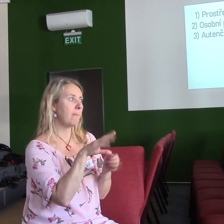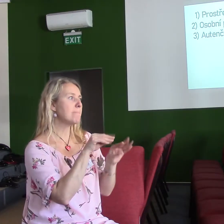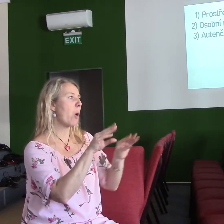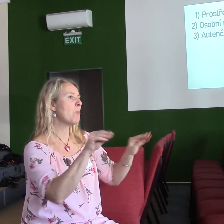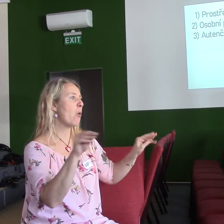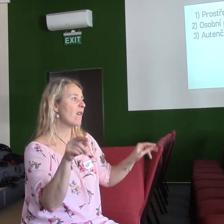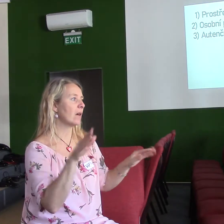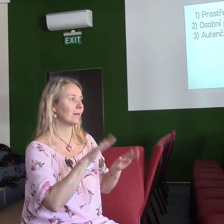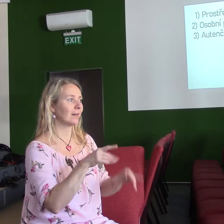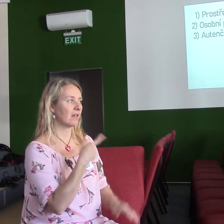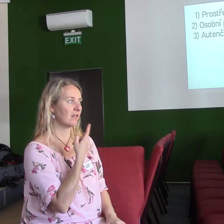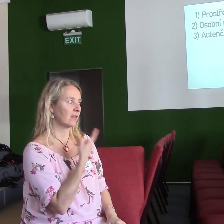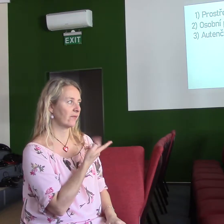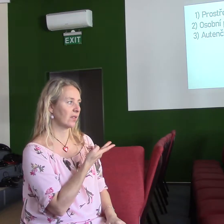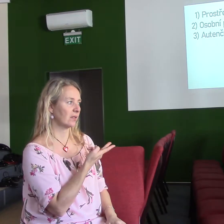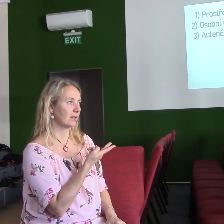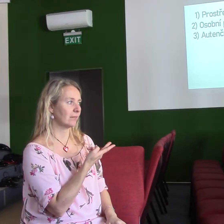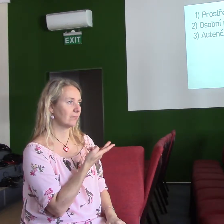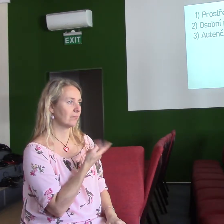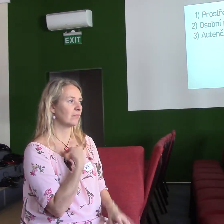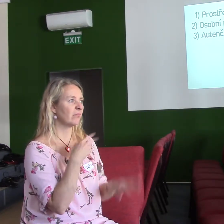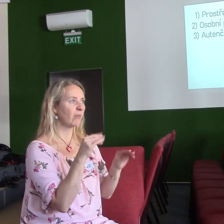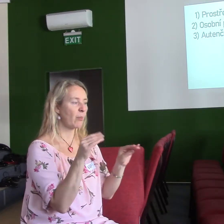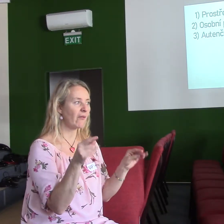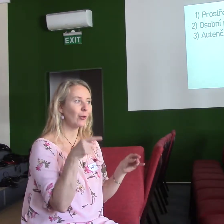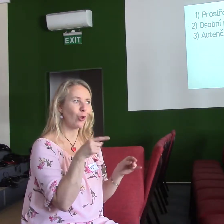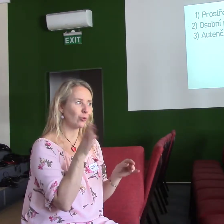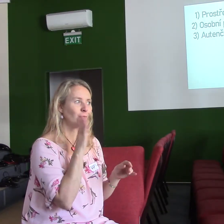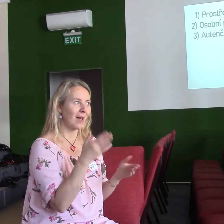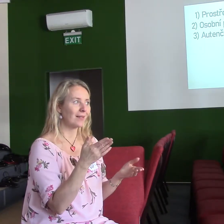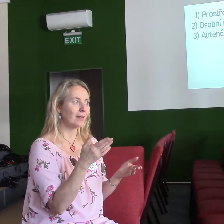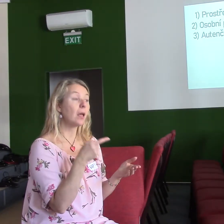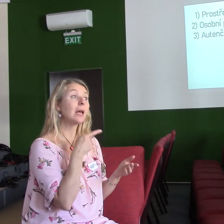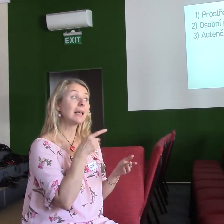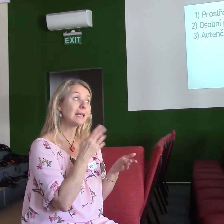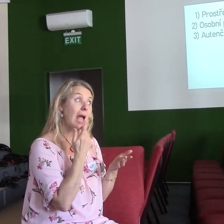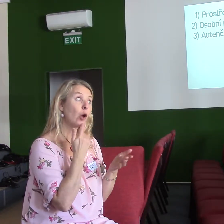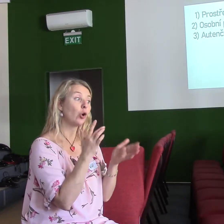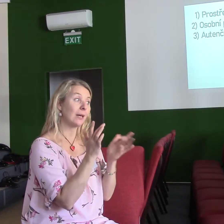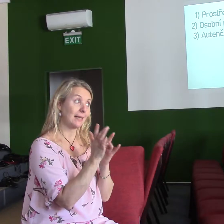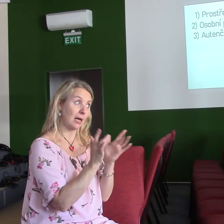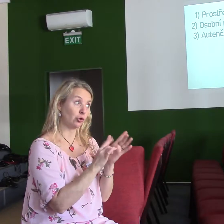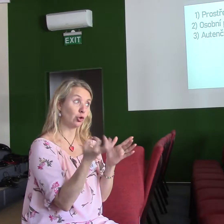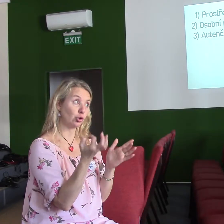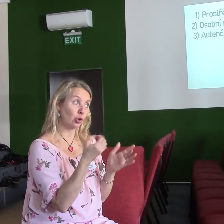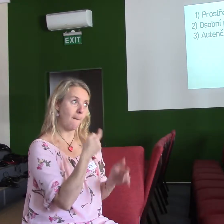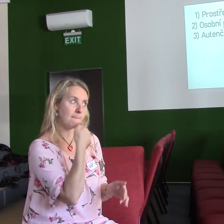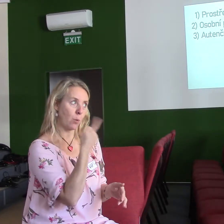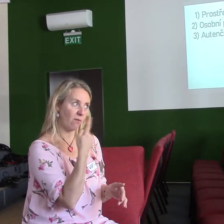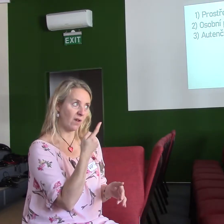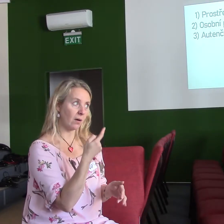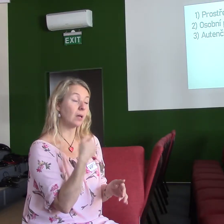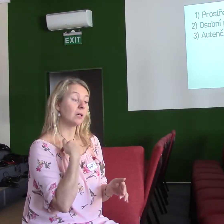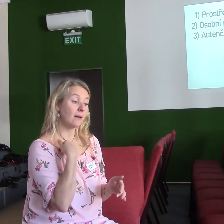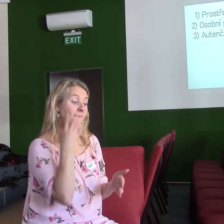Těžko si před nima hrajeme na nějaké hry. Takže byl autentický. To, co kázal, to, čemu